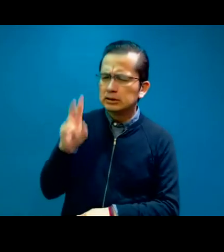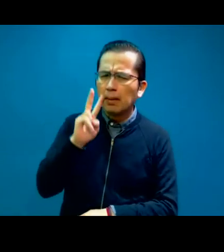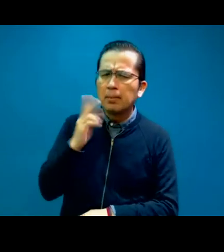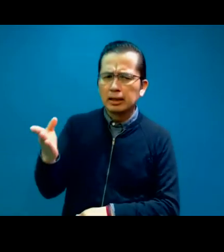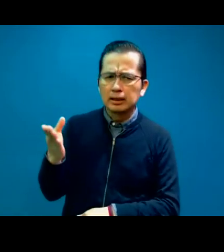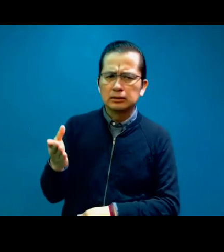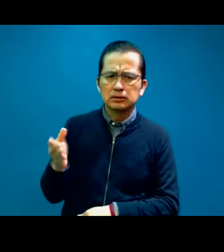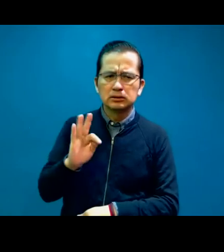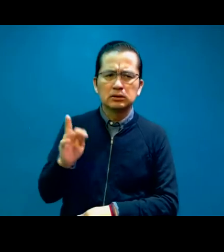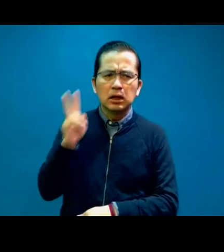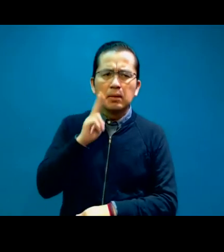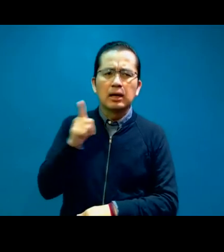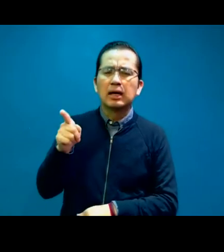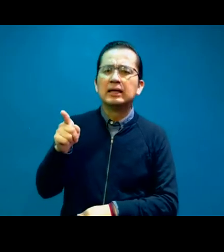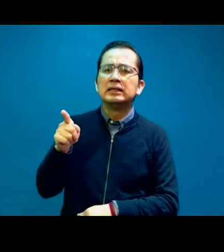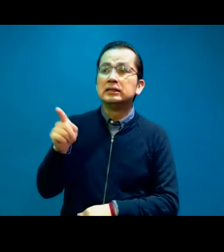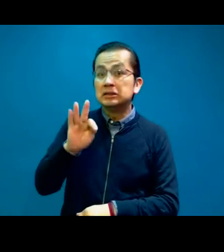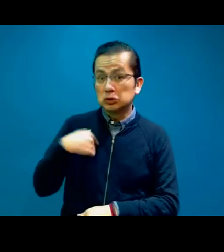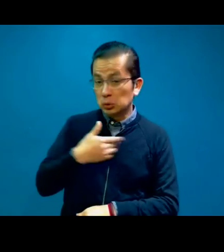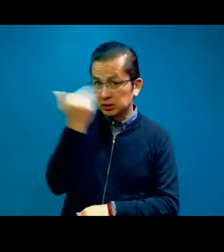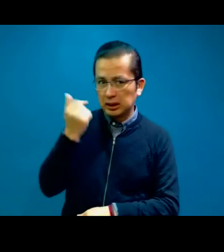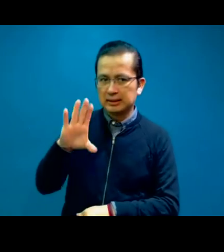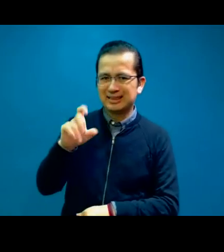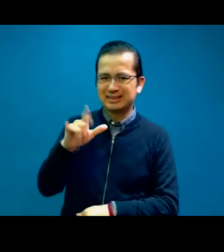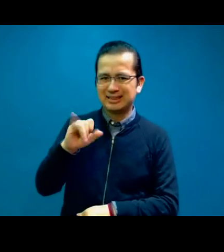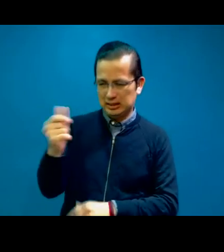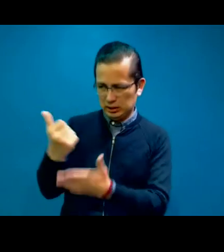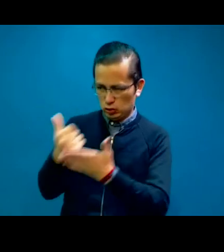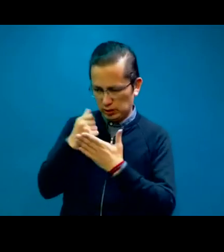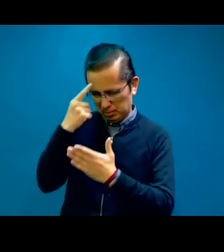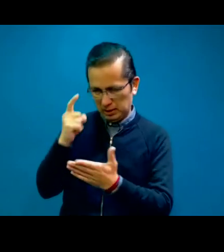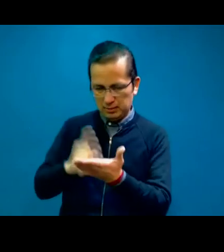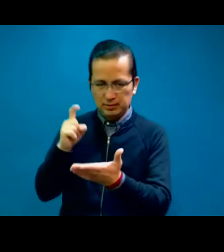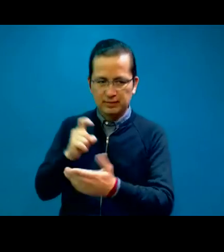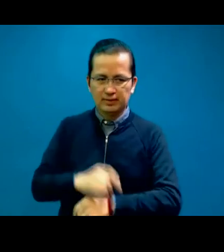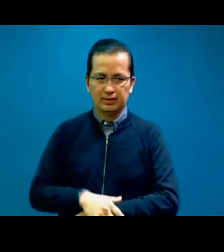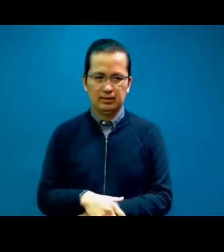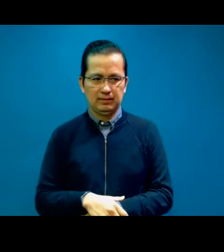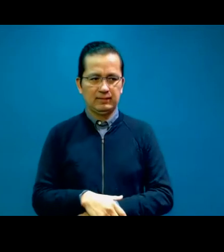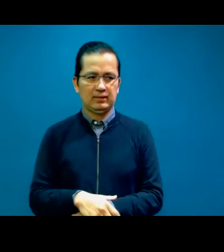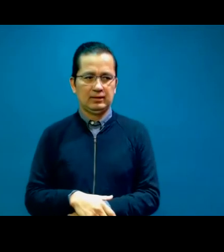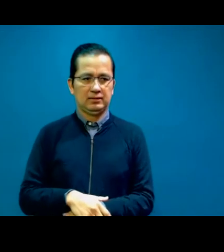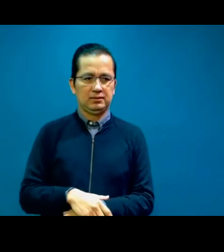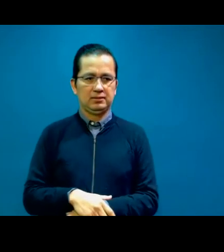ya fue la que me dijo. Sí, es experta. Luego, luego se sabe quién, quién sabe, quién no.